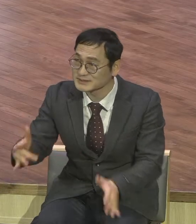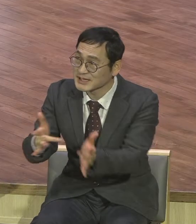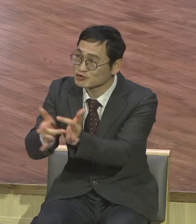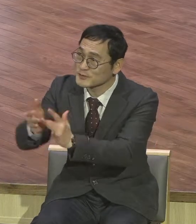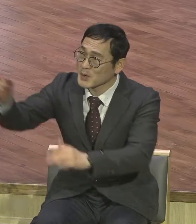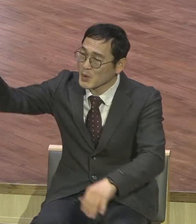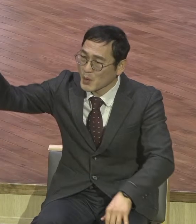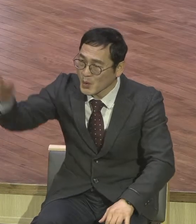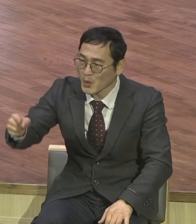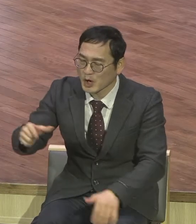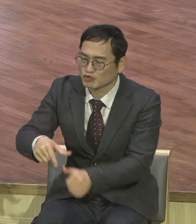차이가 없었다는 사실이에요.